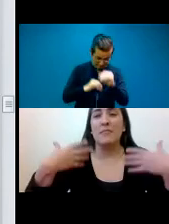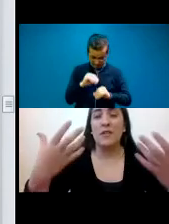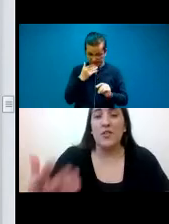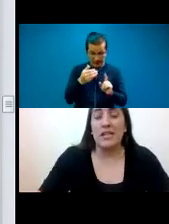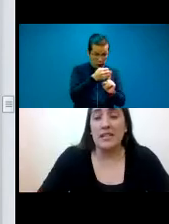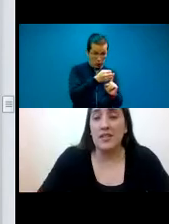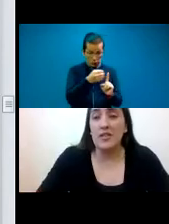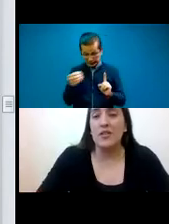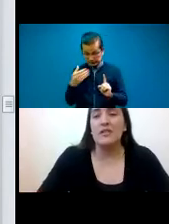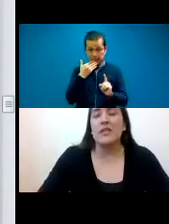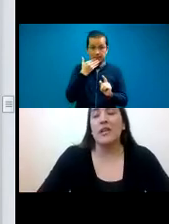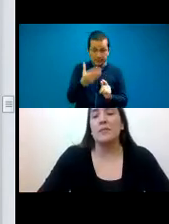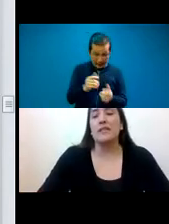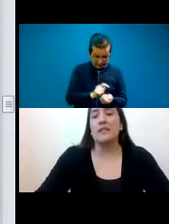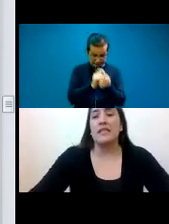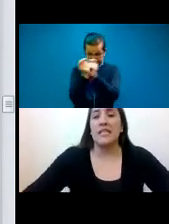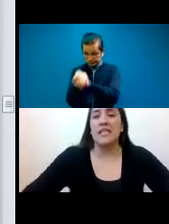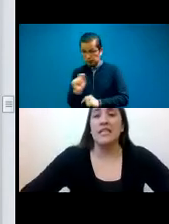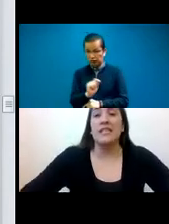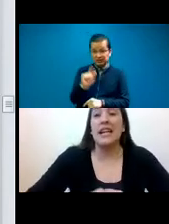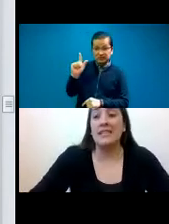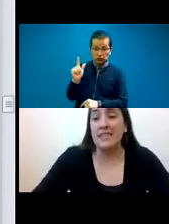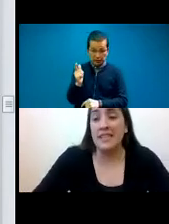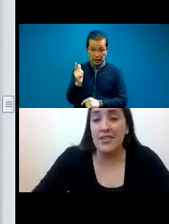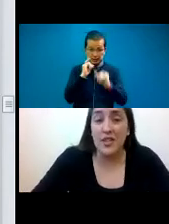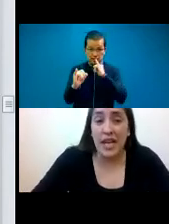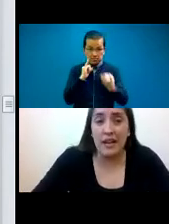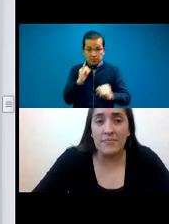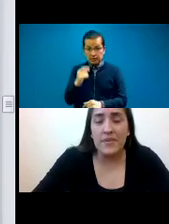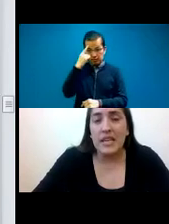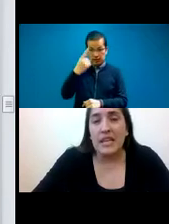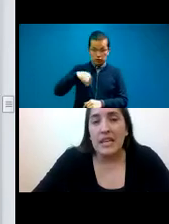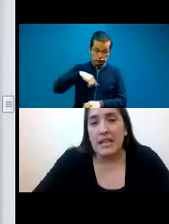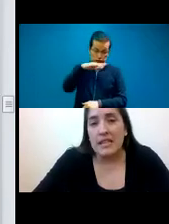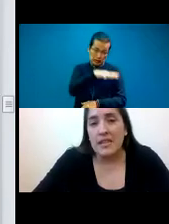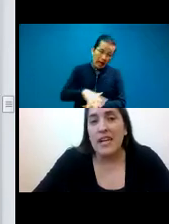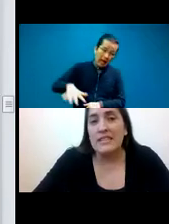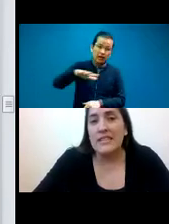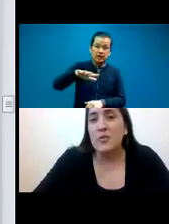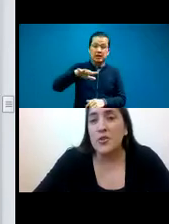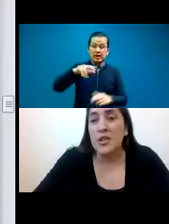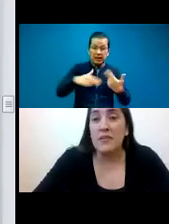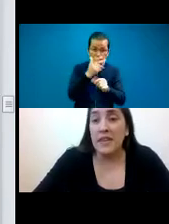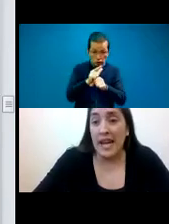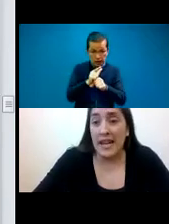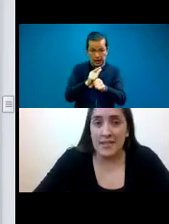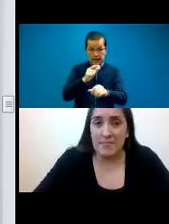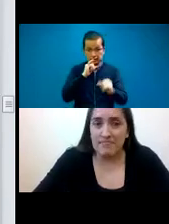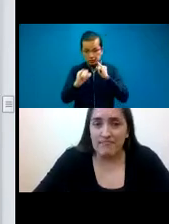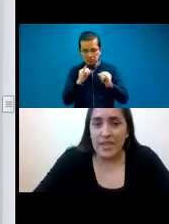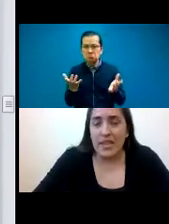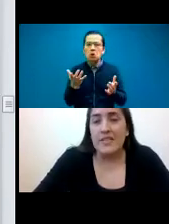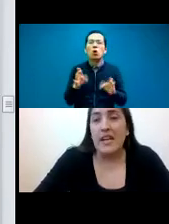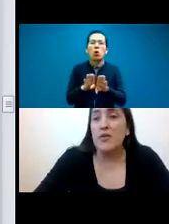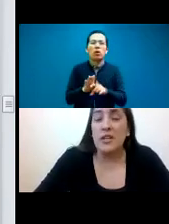profesionalización de los intérpretes y tener alcance nacional es organizar reuniones federales.